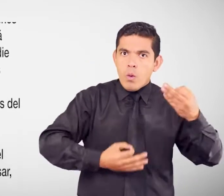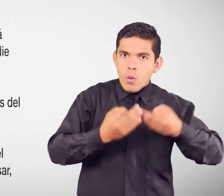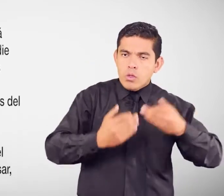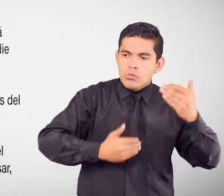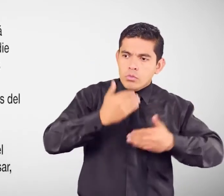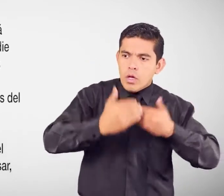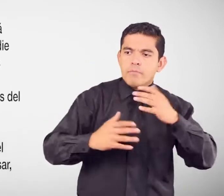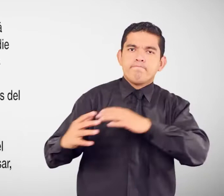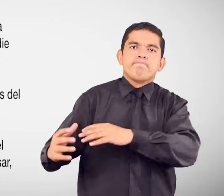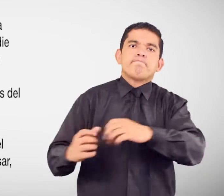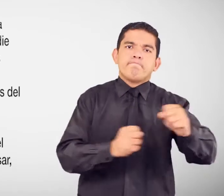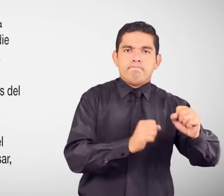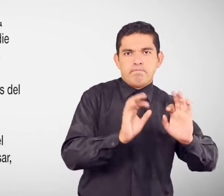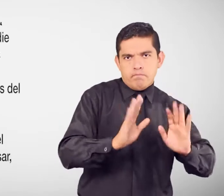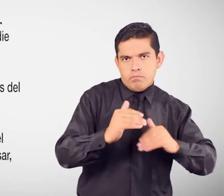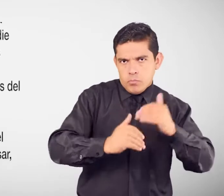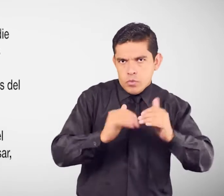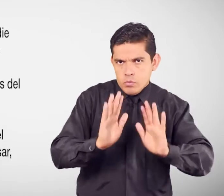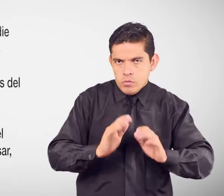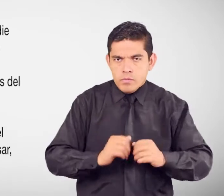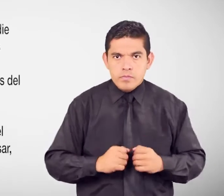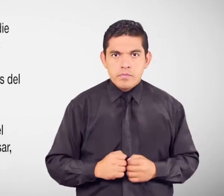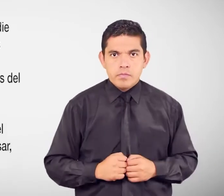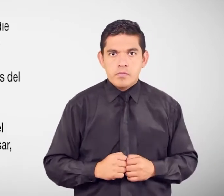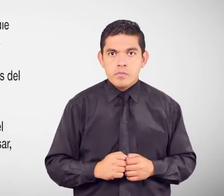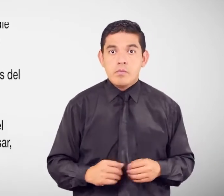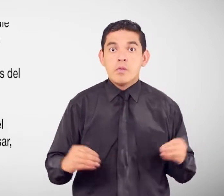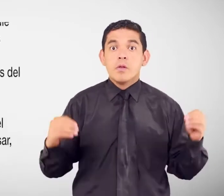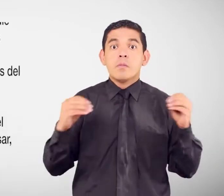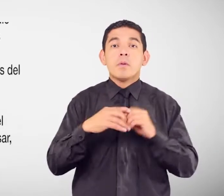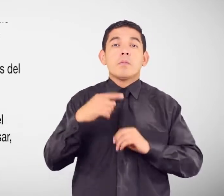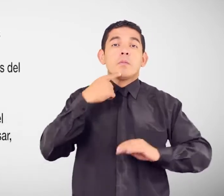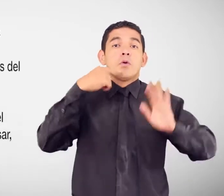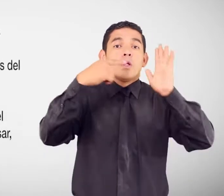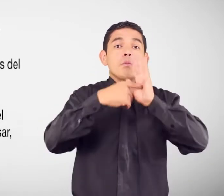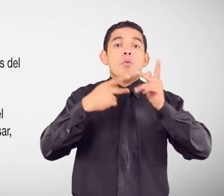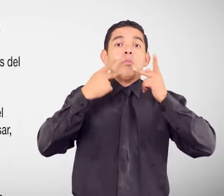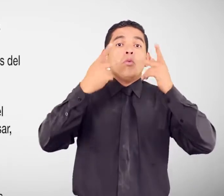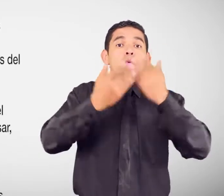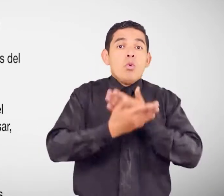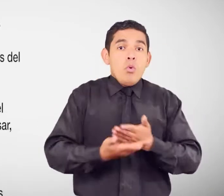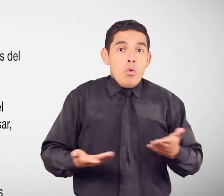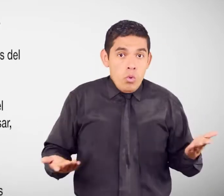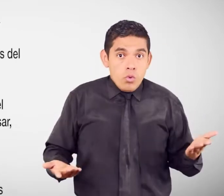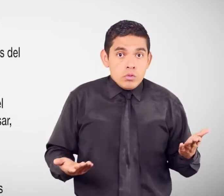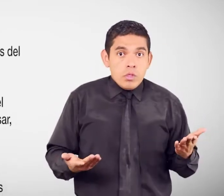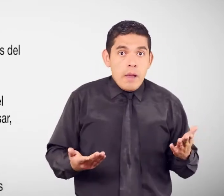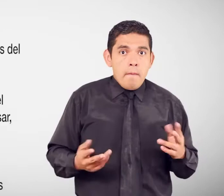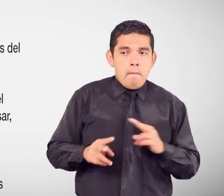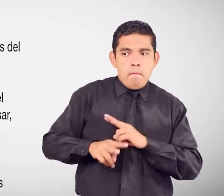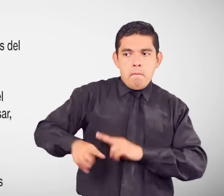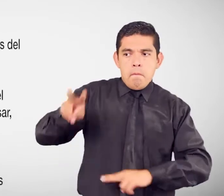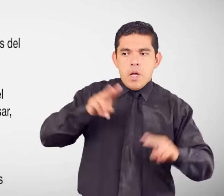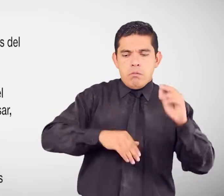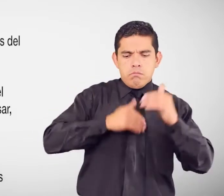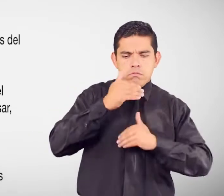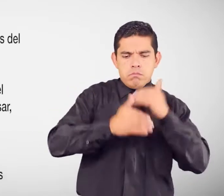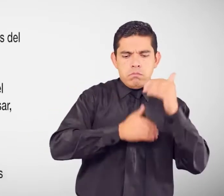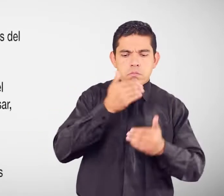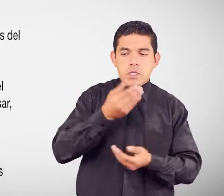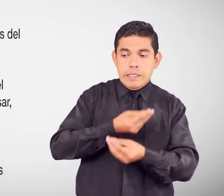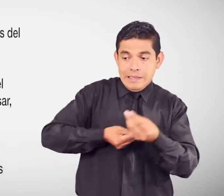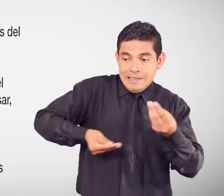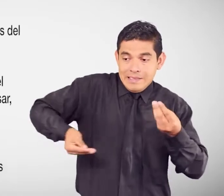Del procedimiento Solo en caso De interés público Y observando La debida Indemnización El Estado Puede